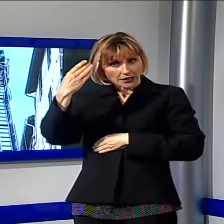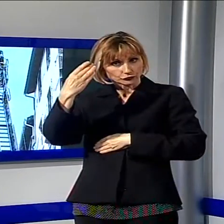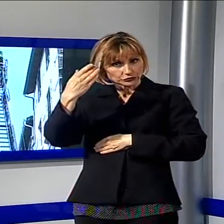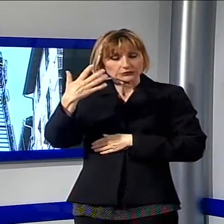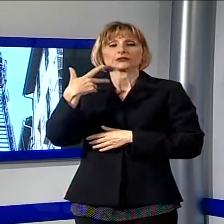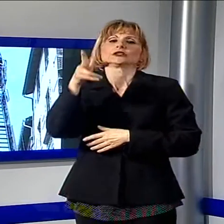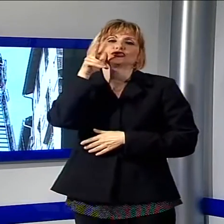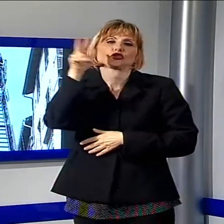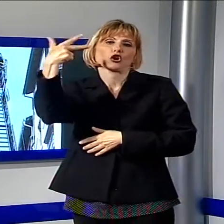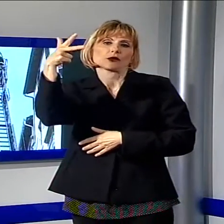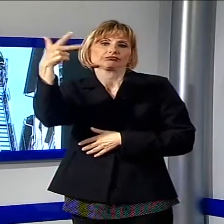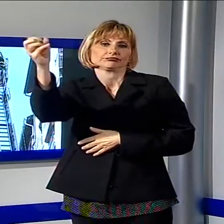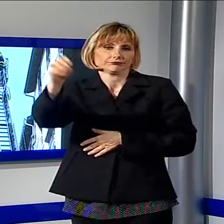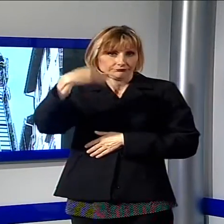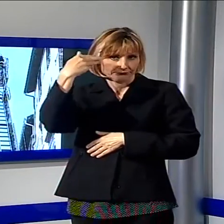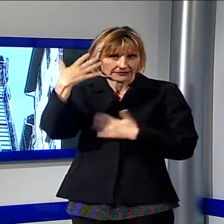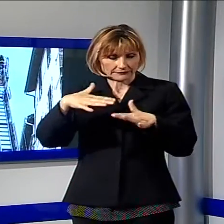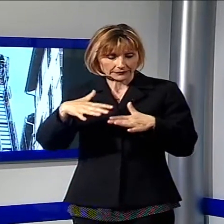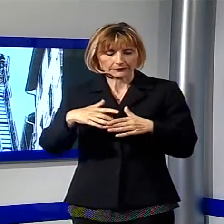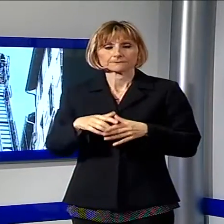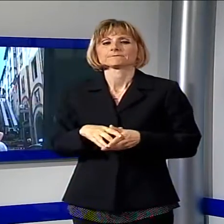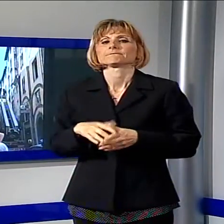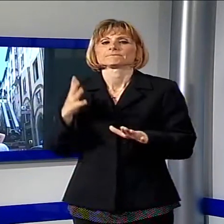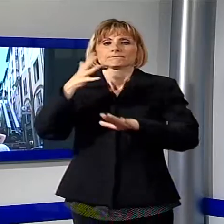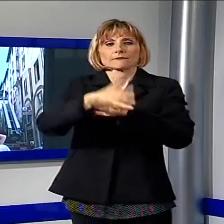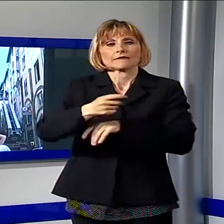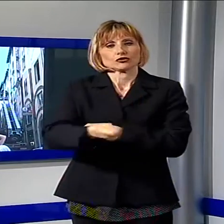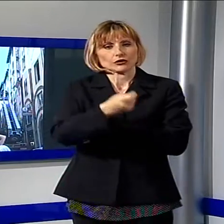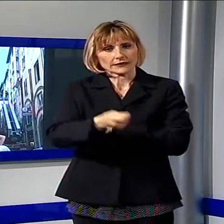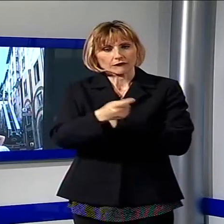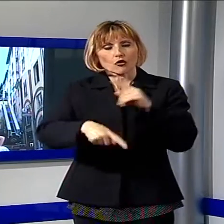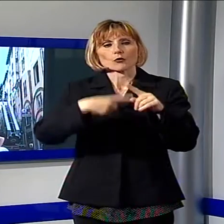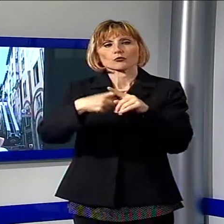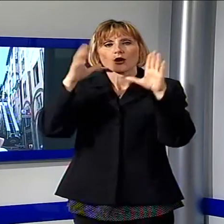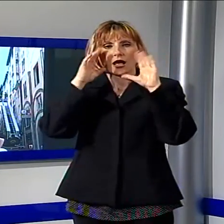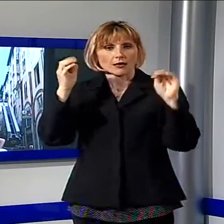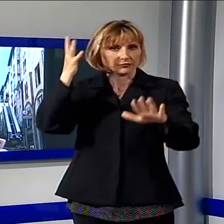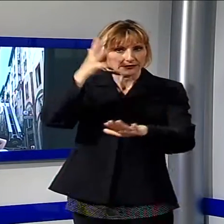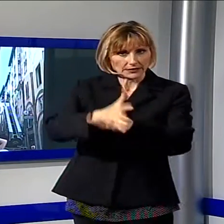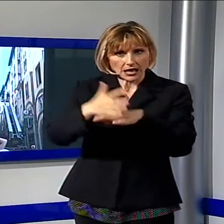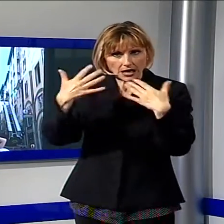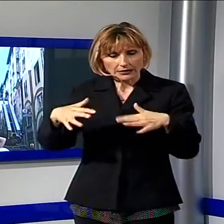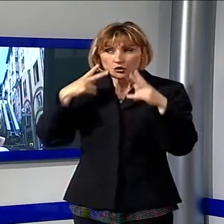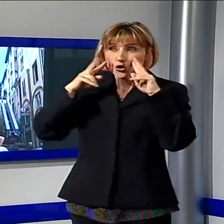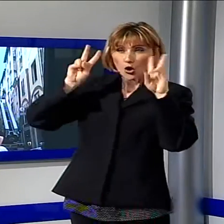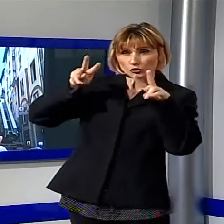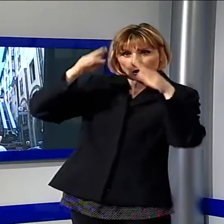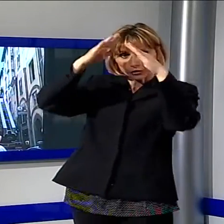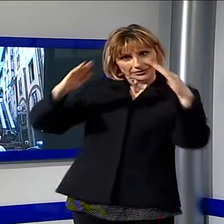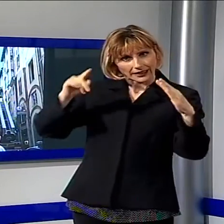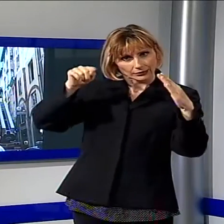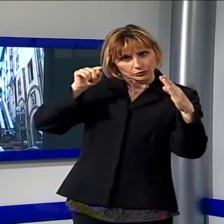nostra telespettatrice. Sul posto i vigili del fuoco e i carabinieri per verificare le condizioni del tetto da cui